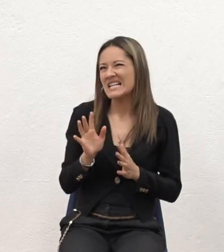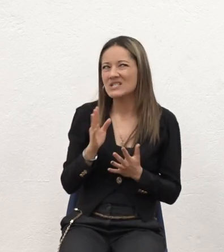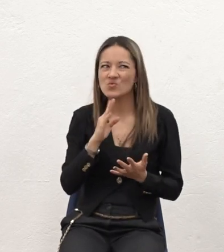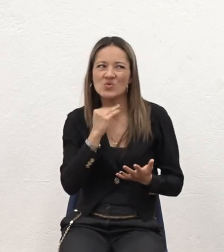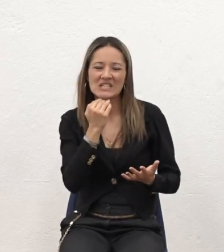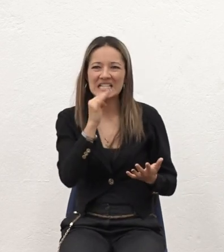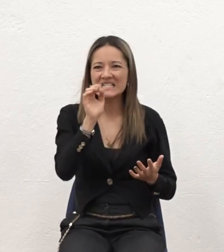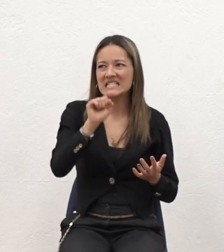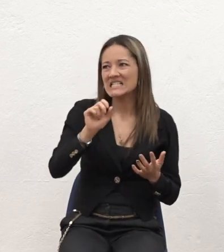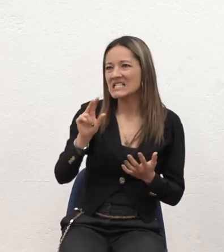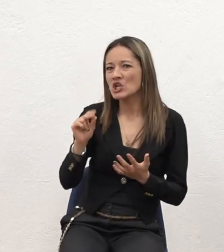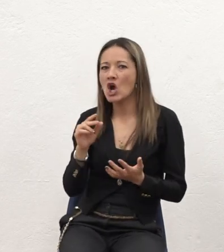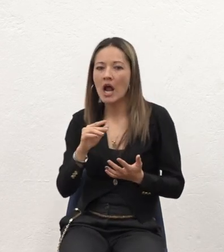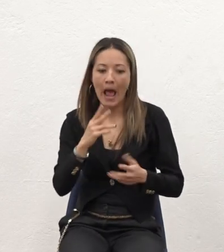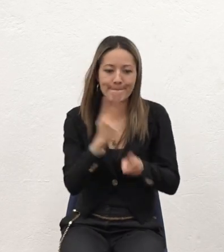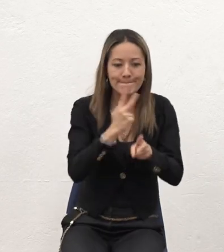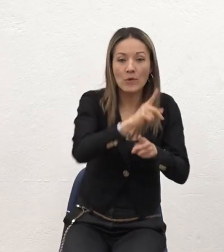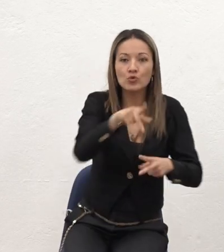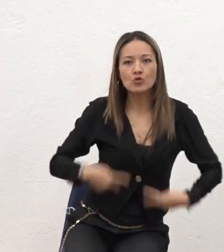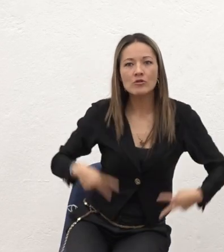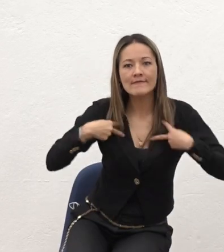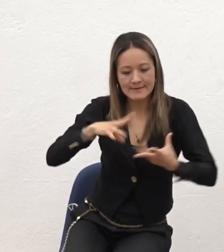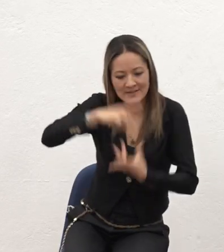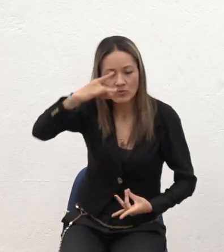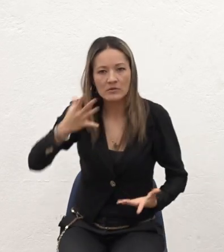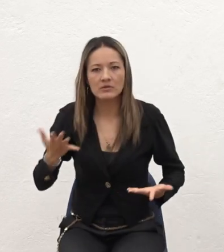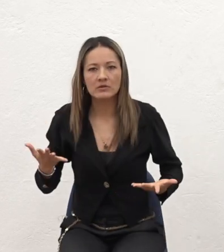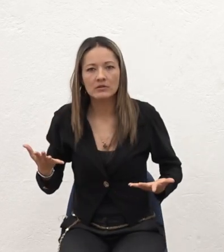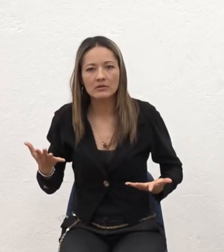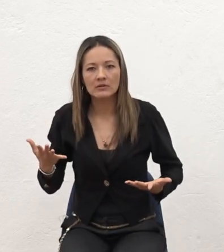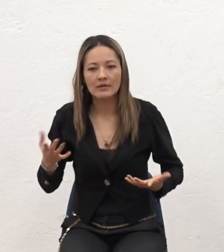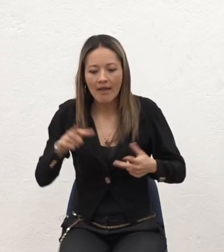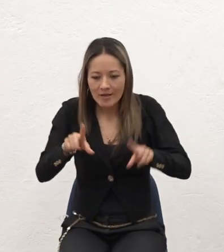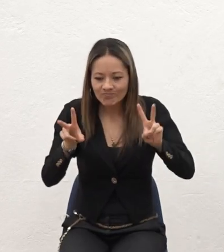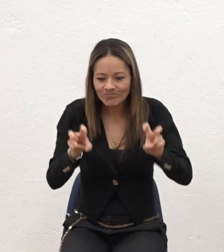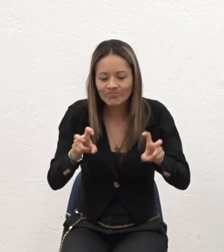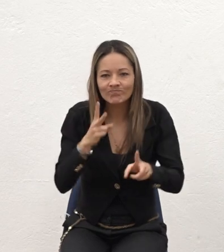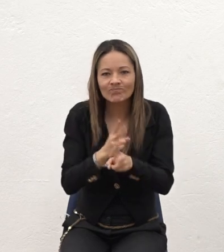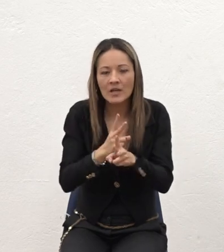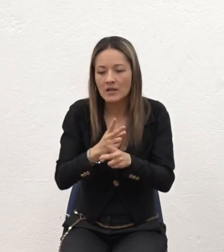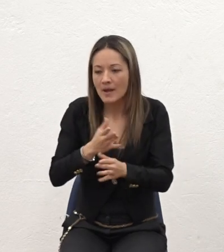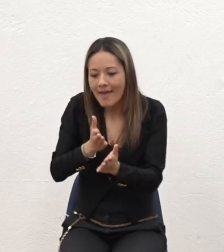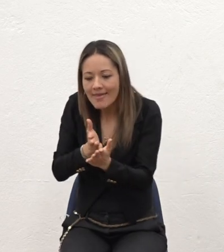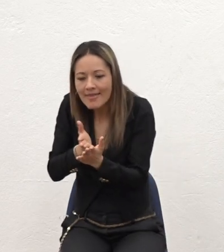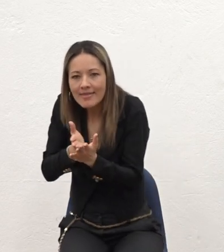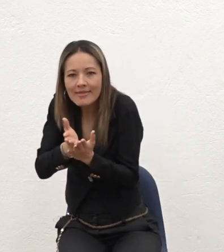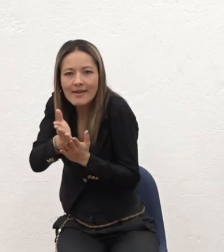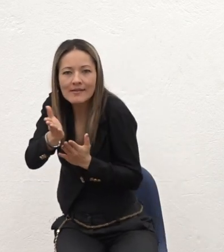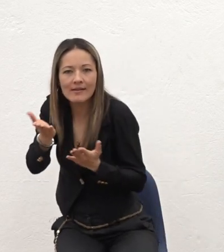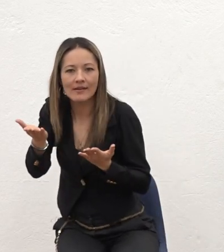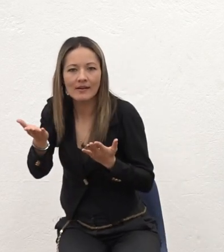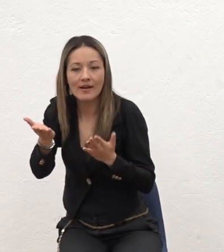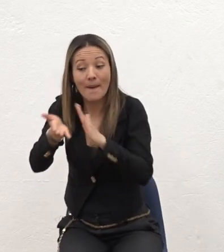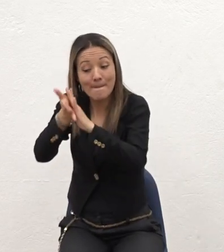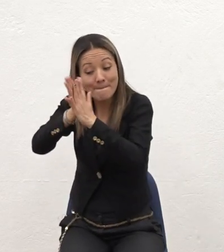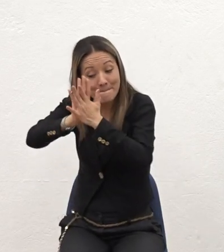Porque lo que se está jugando Es únicamente Su eternidad En paz Con ese delicado